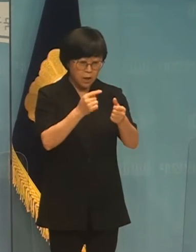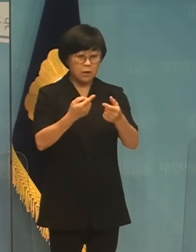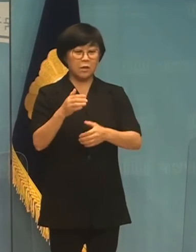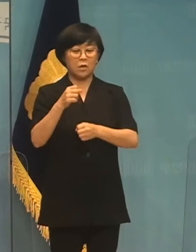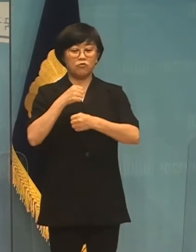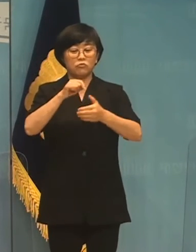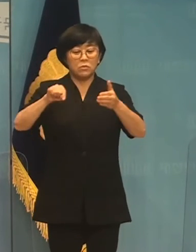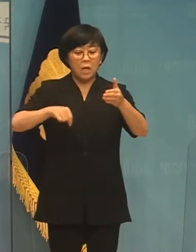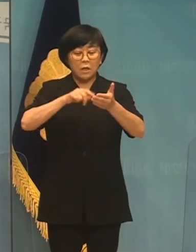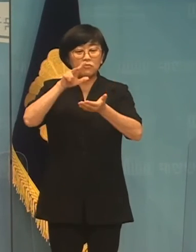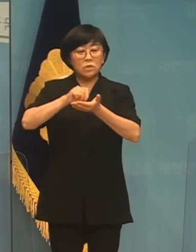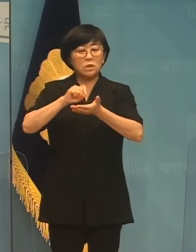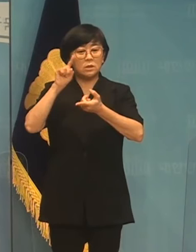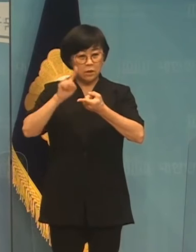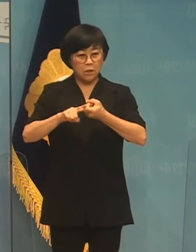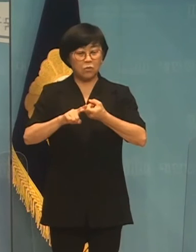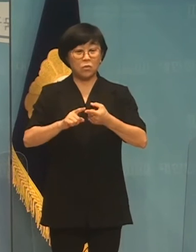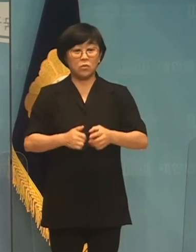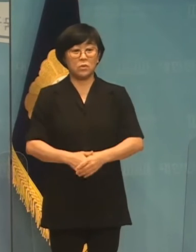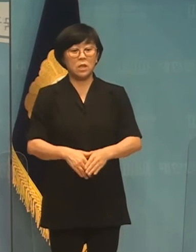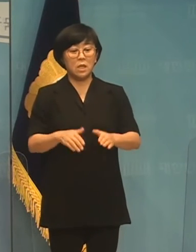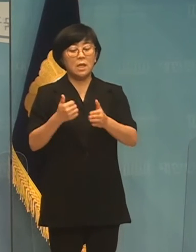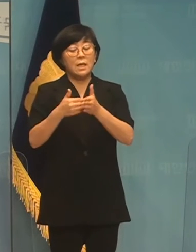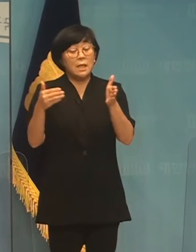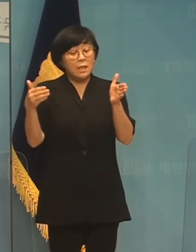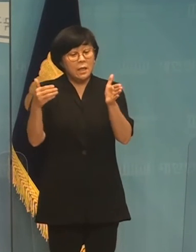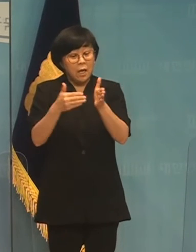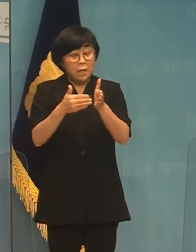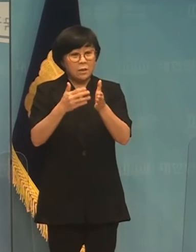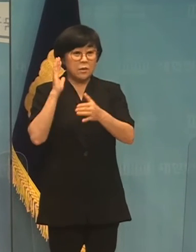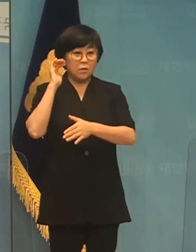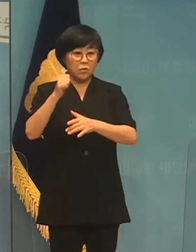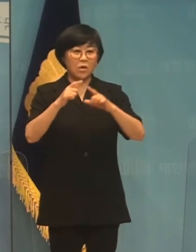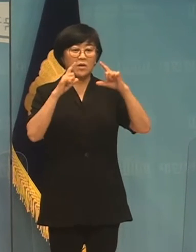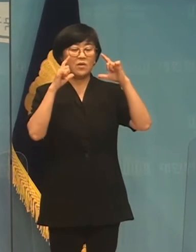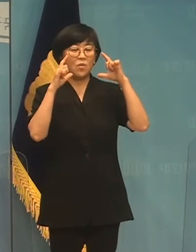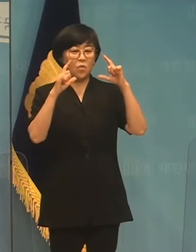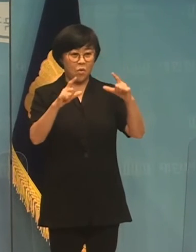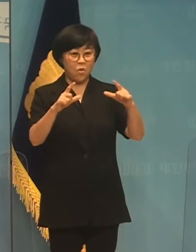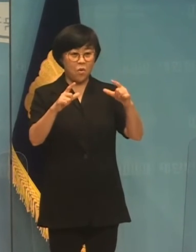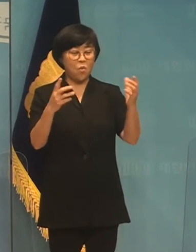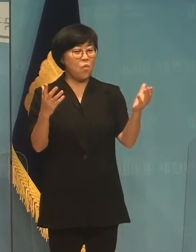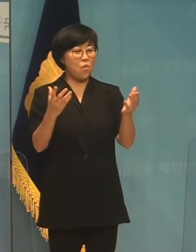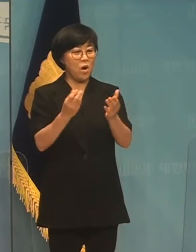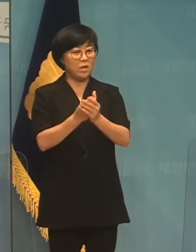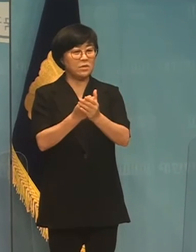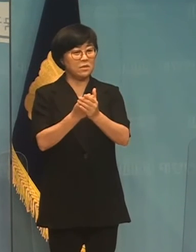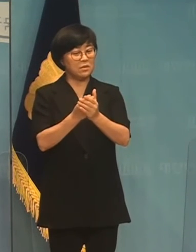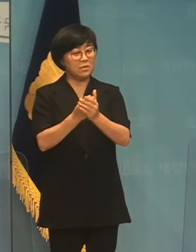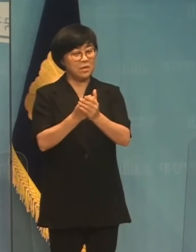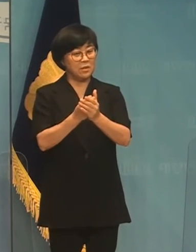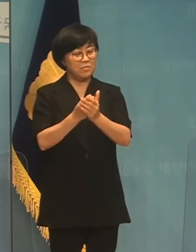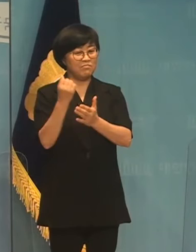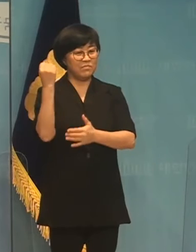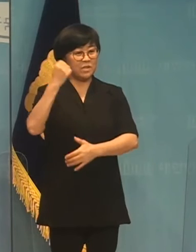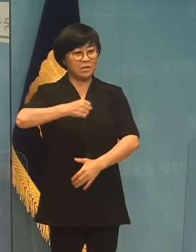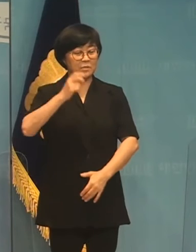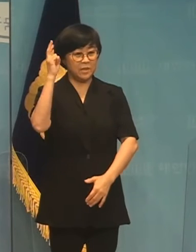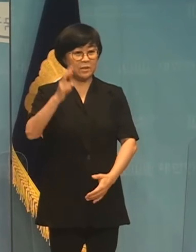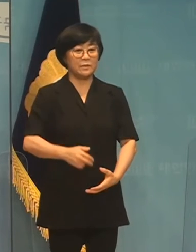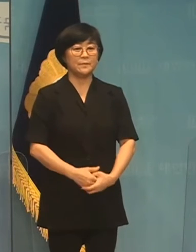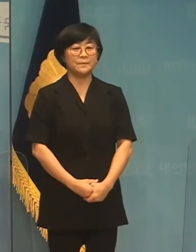기간은 그대로입니다. 임비말 대통령의 경고가 전혀 먹히고 있지 않다는 얘기입니다.